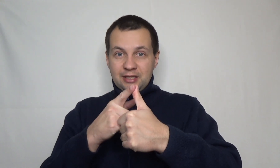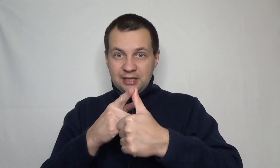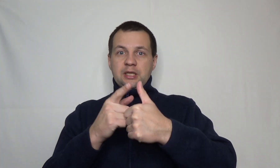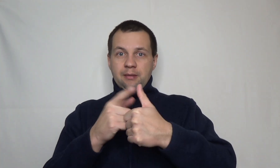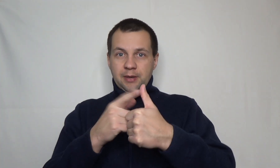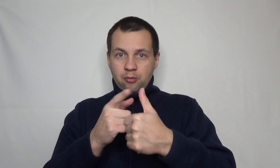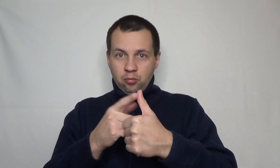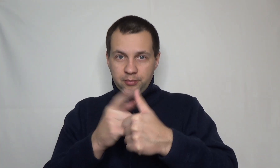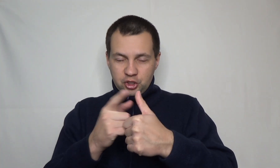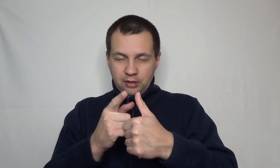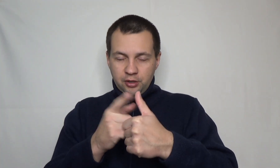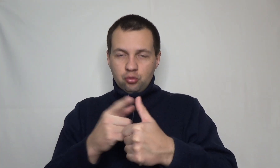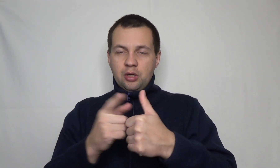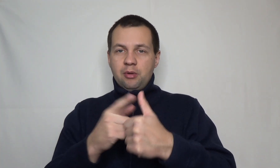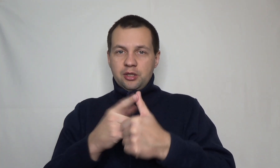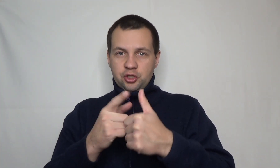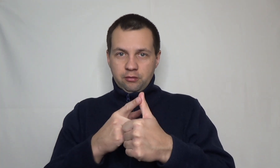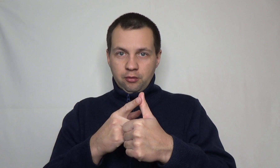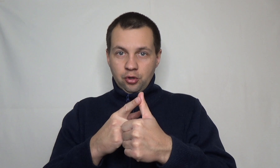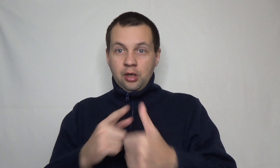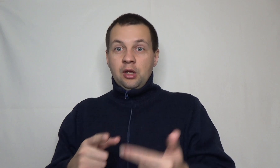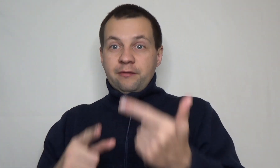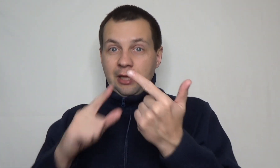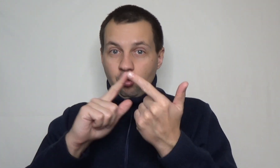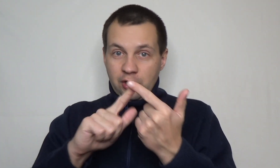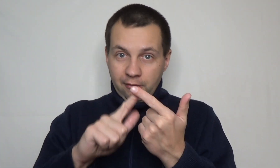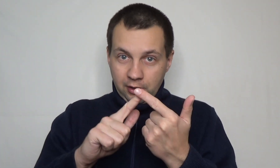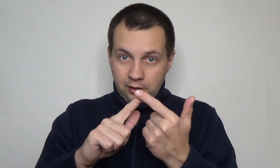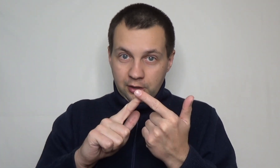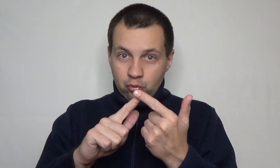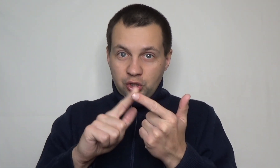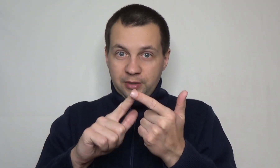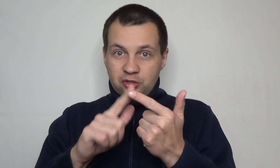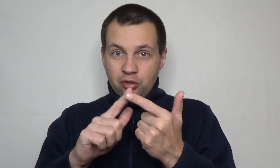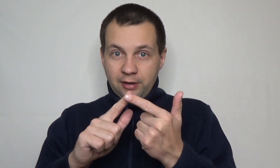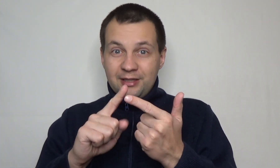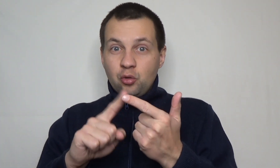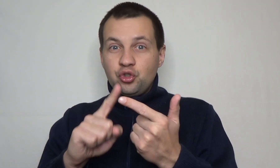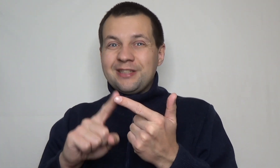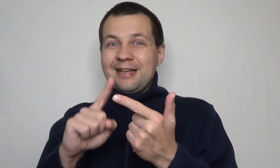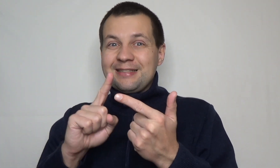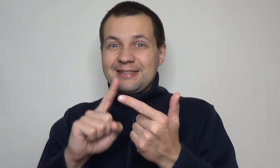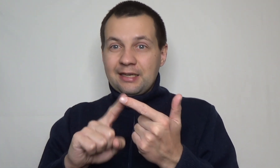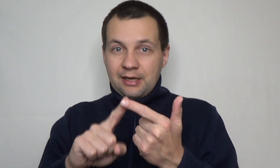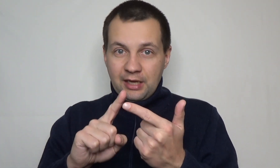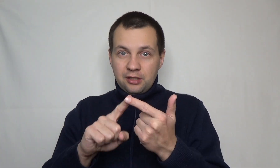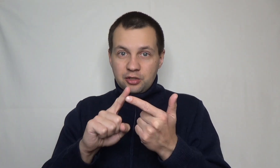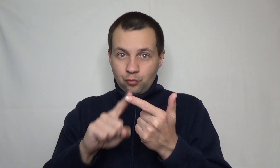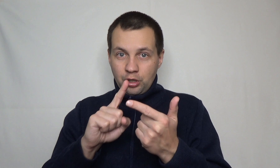назад. Я приобрел, прочитав книгу «Самый богатый человек в Вавилон». Второй навык, это уже не простой навык, это научиться сохранять свой